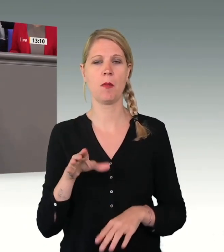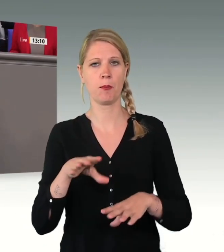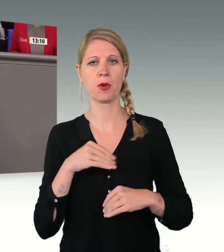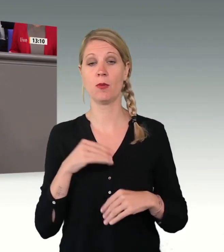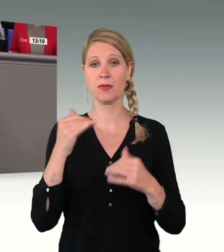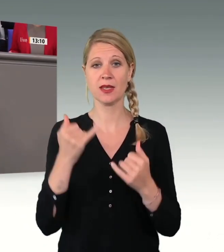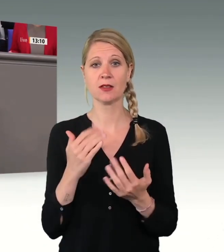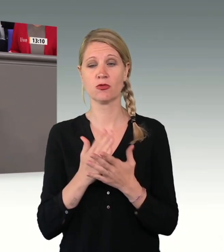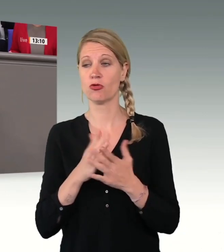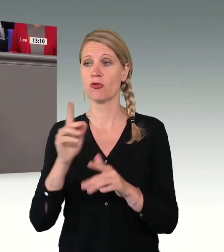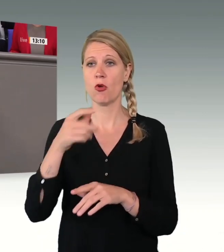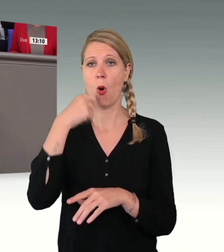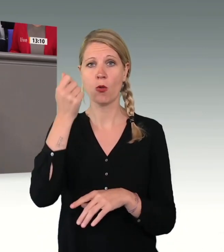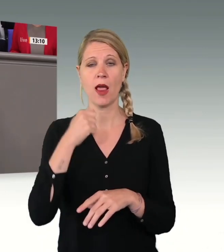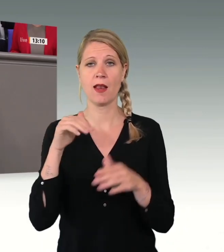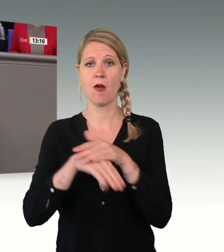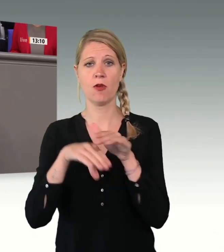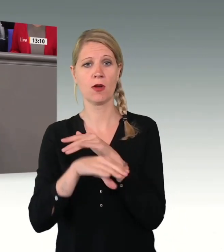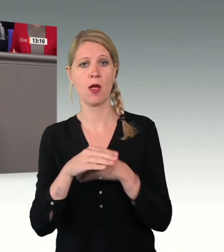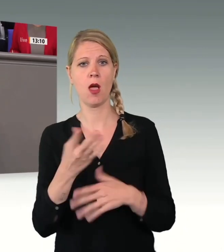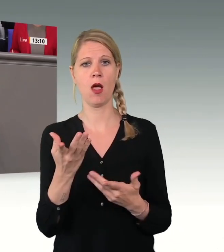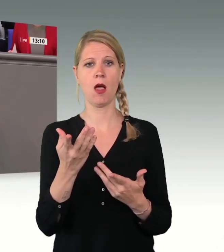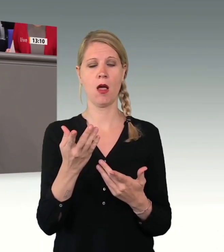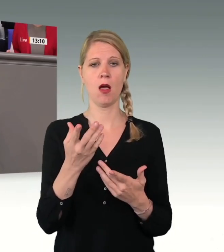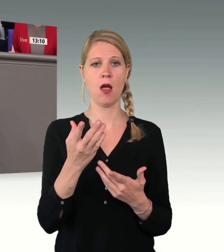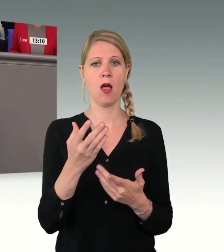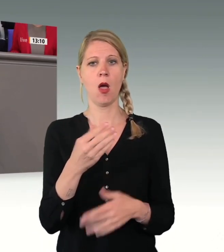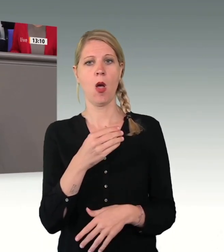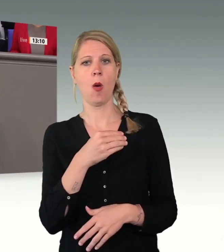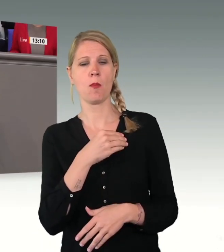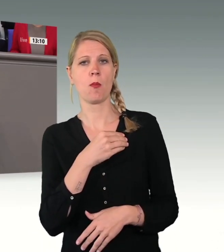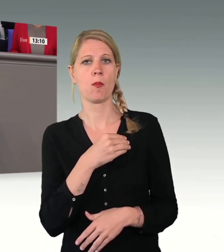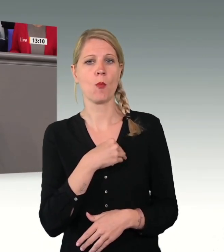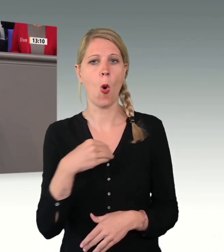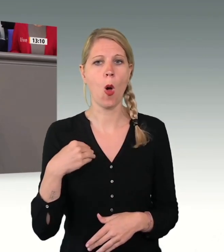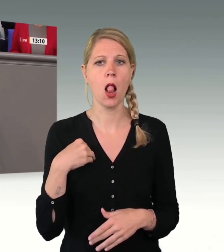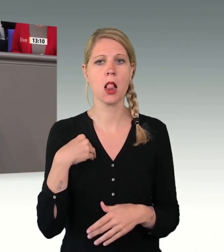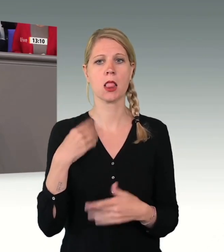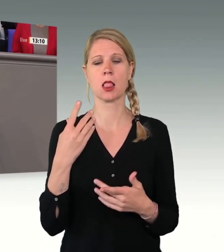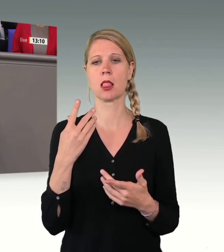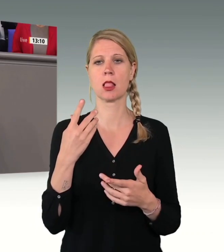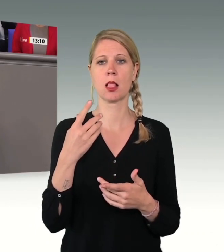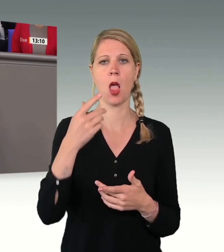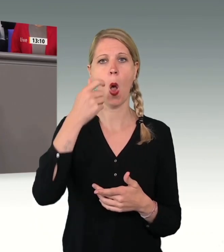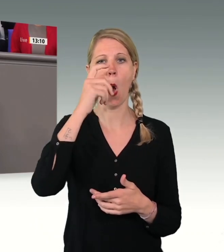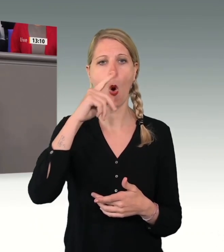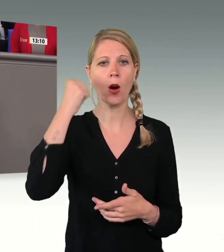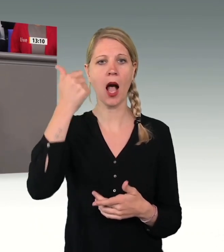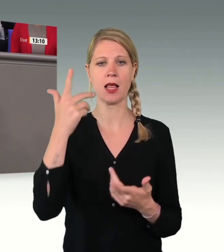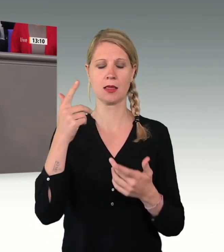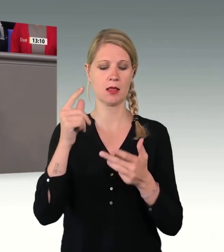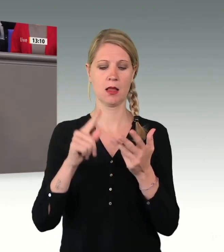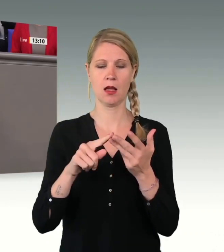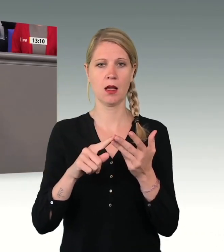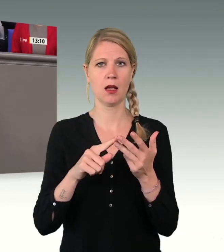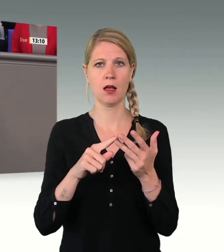und die Slowakei 4 Millionen auf, echte Flüchtlinge. Das war eine große Tat, ein Vorbild für tiefe Menschlichkeit und